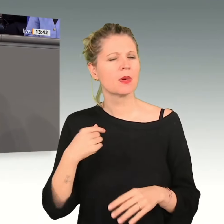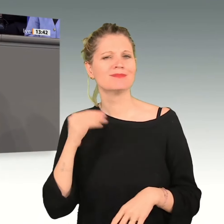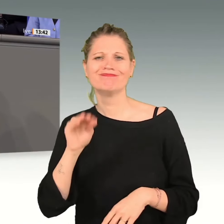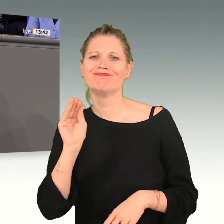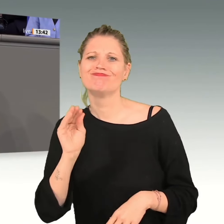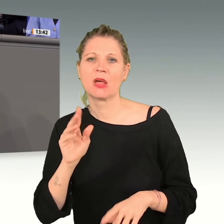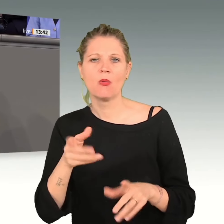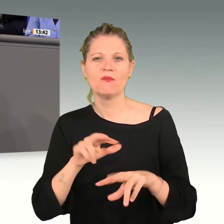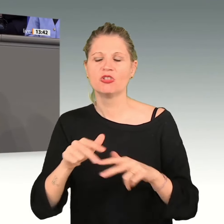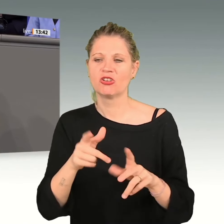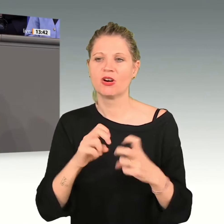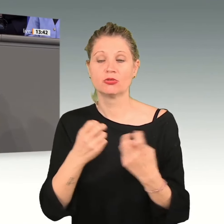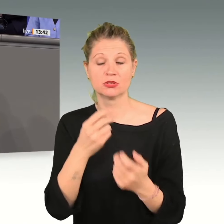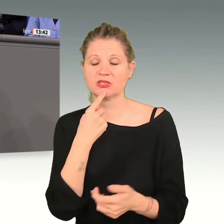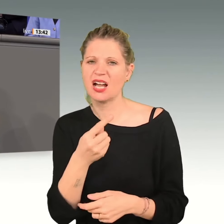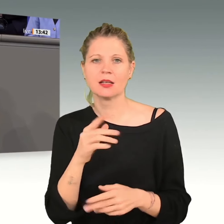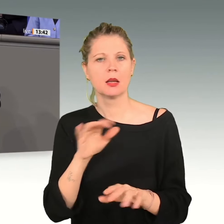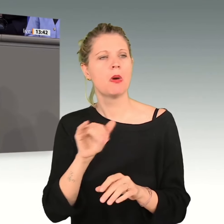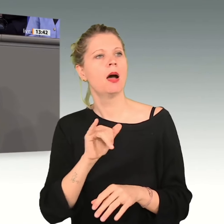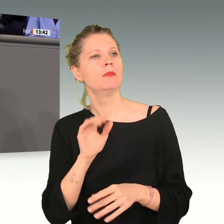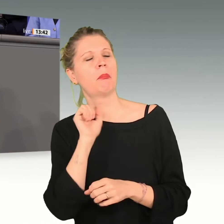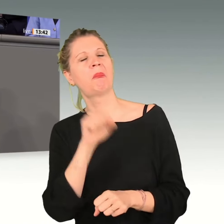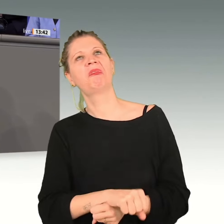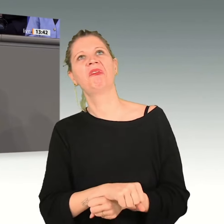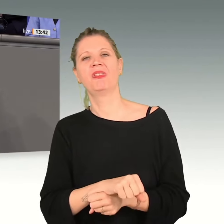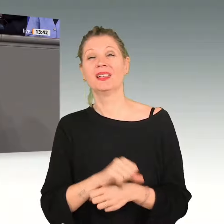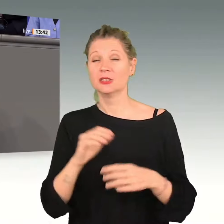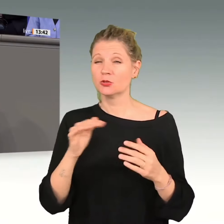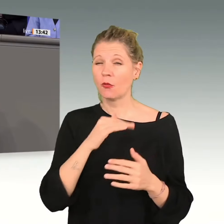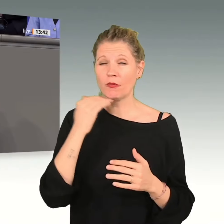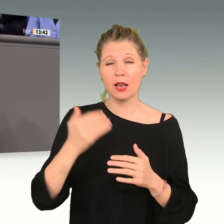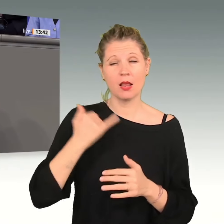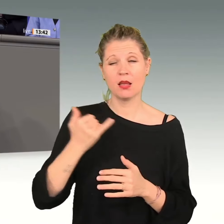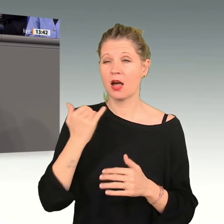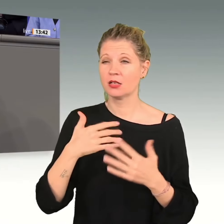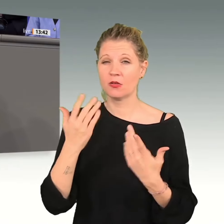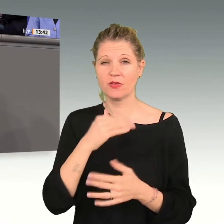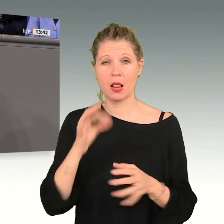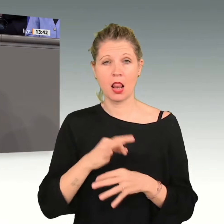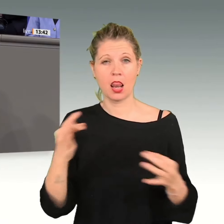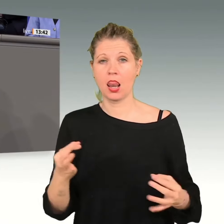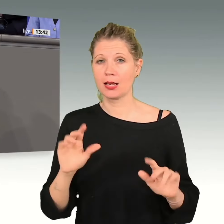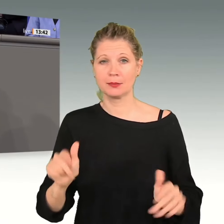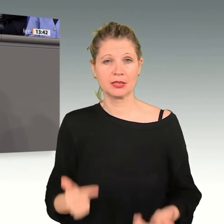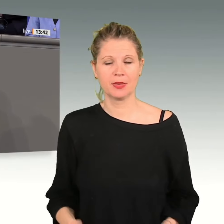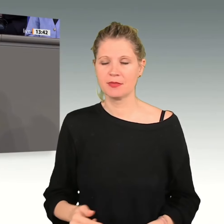Insolvenzwelle da ist und so hoch wie viele Jahre nicht mehr. Rot-Grün will einfach nicht verstehen,